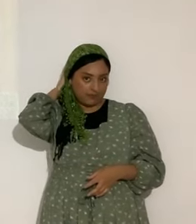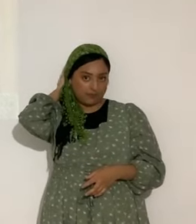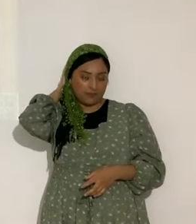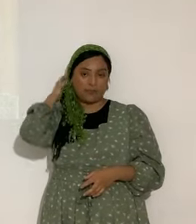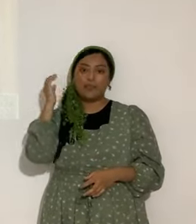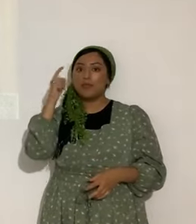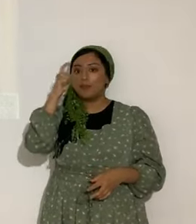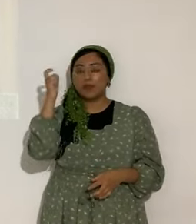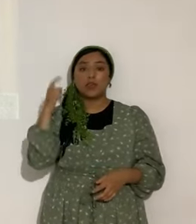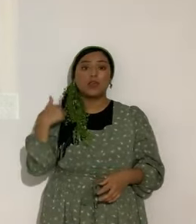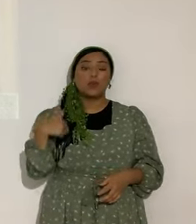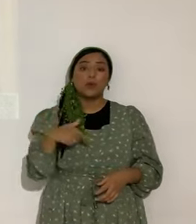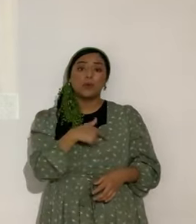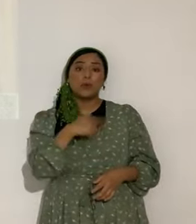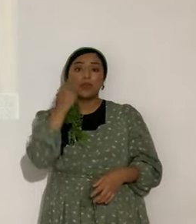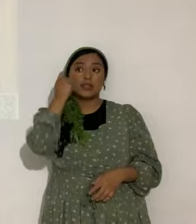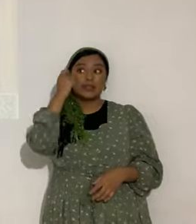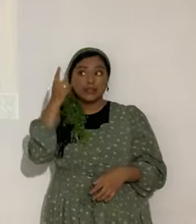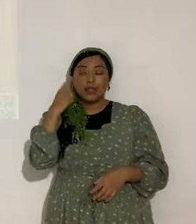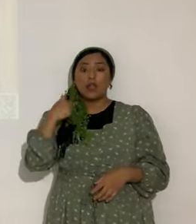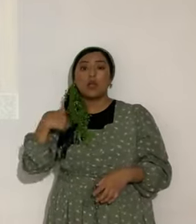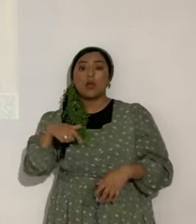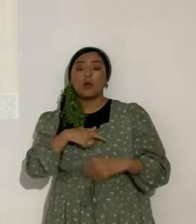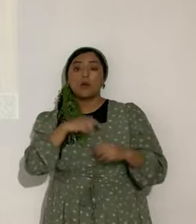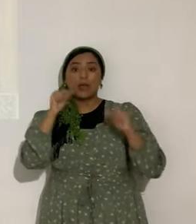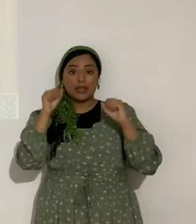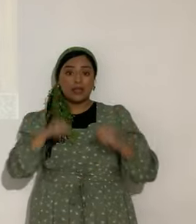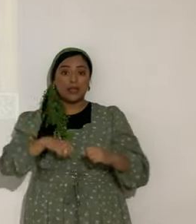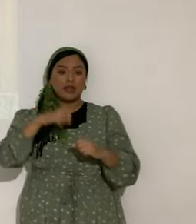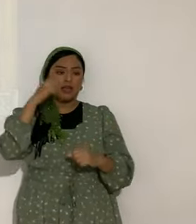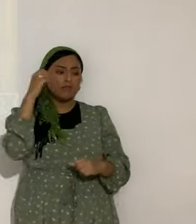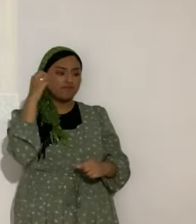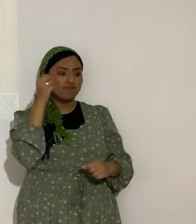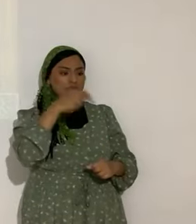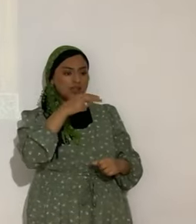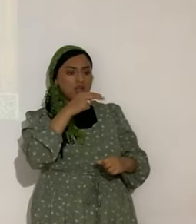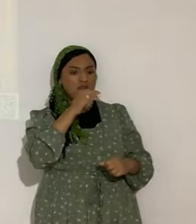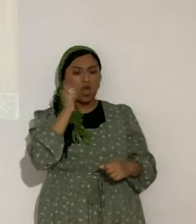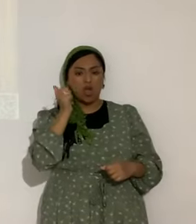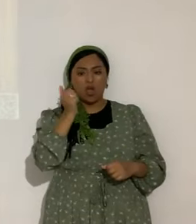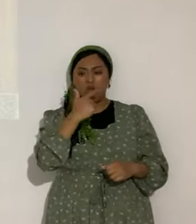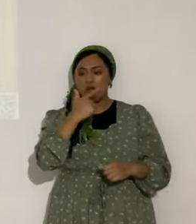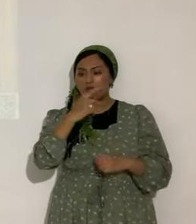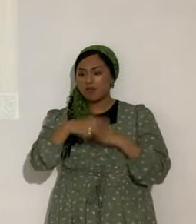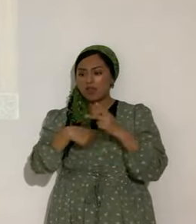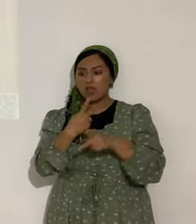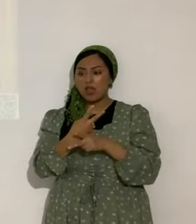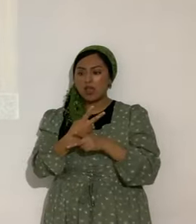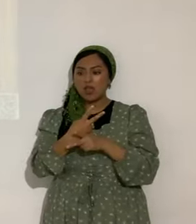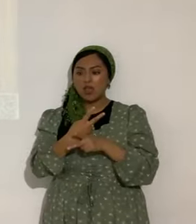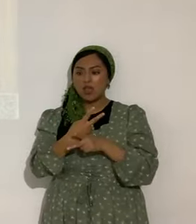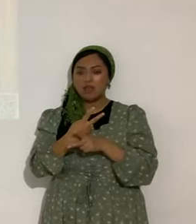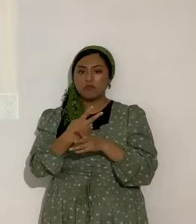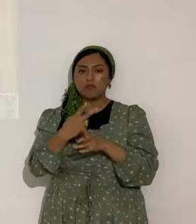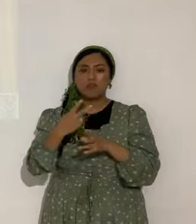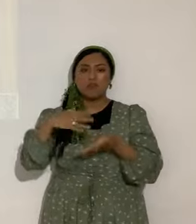Porque comprendemos. Que podemos derrotar. Toda debilidad. Lo voy a volver a repetir. Porque